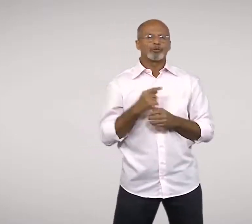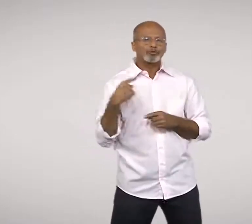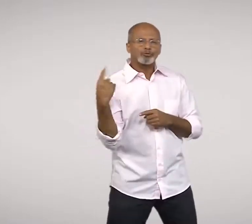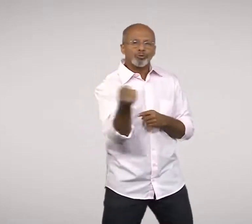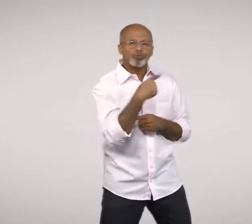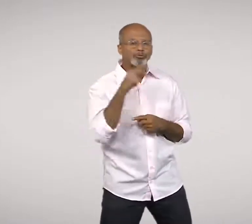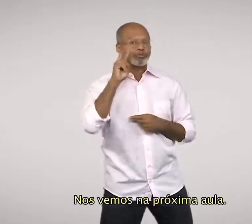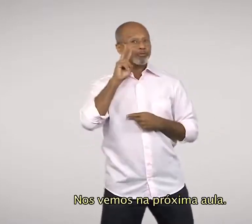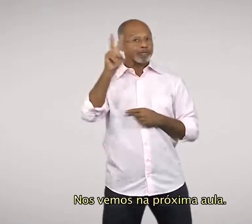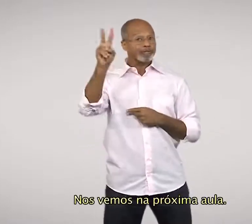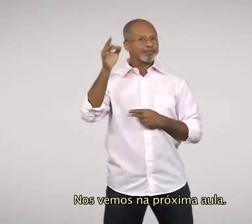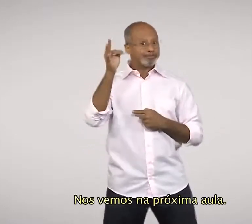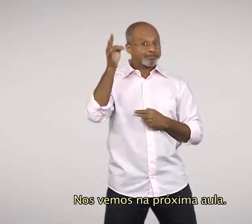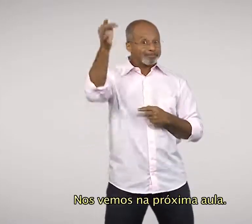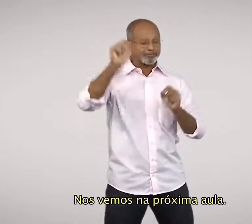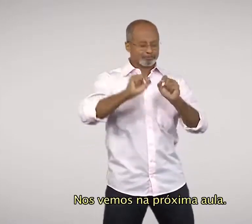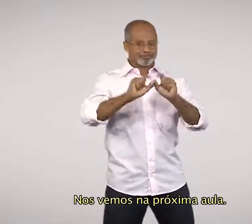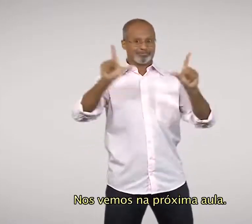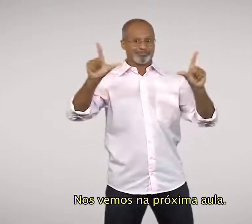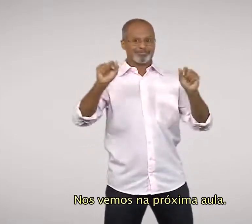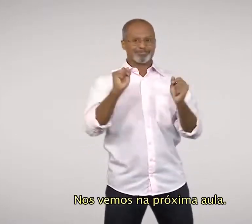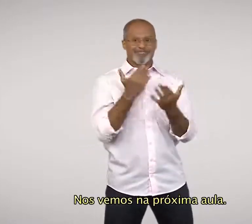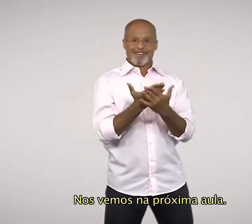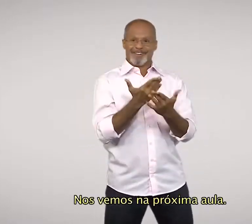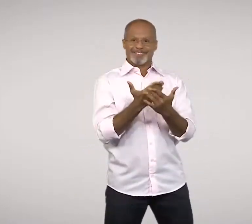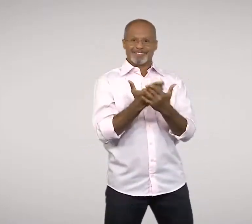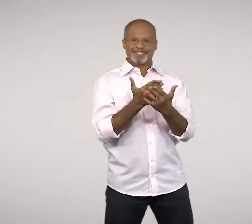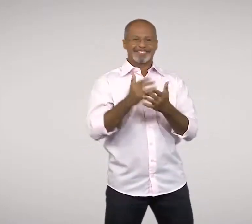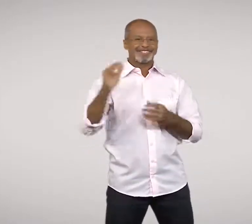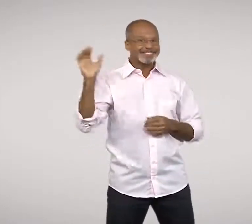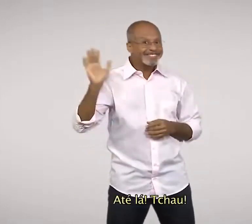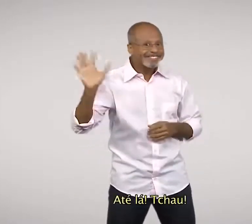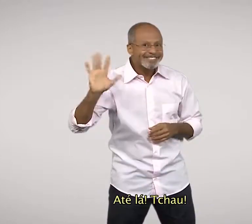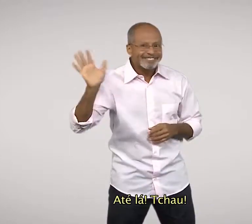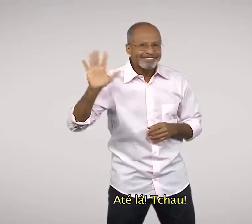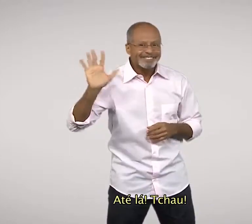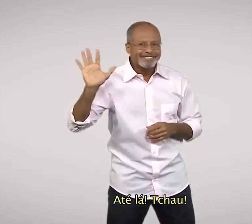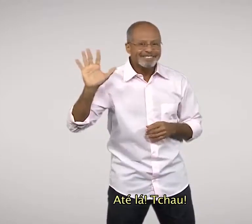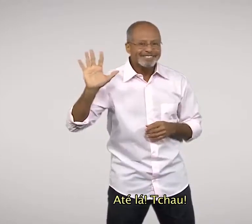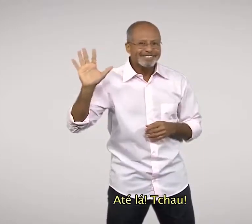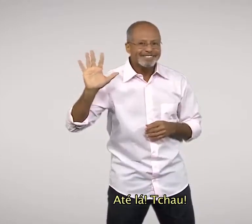Nos vemos na próxima aula Até lá Tchau